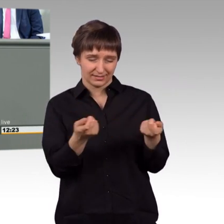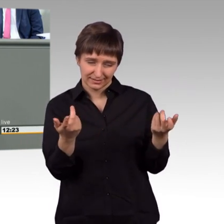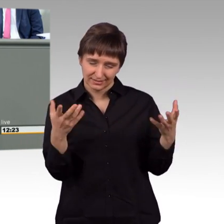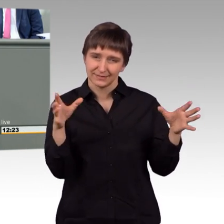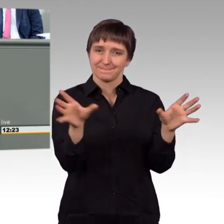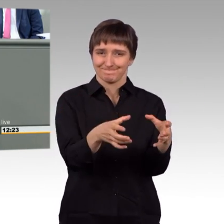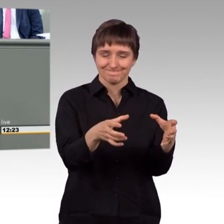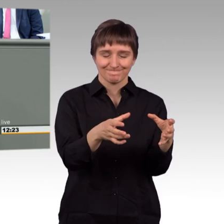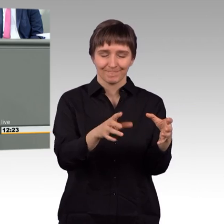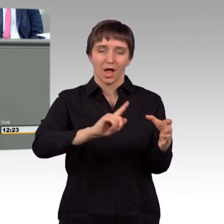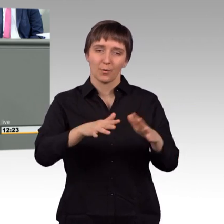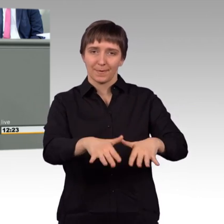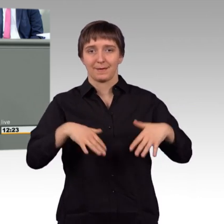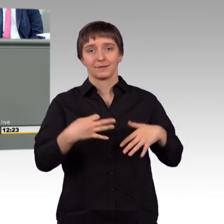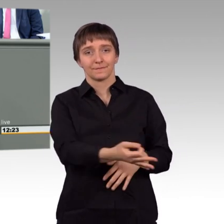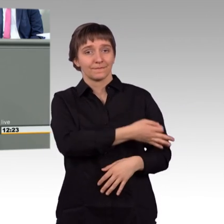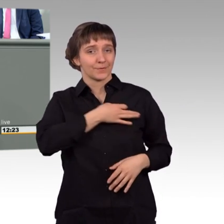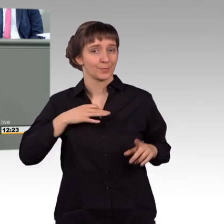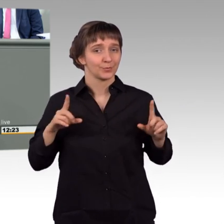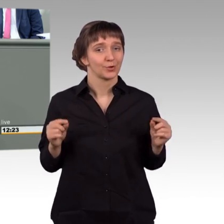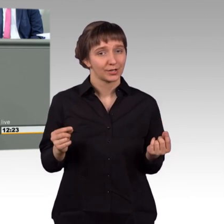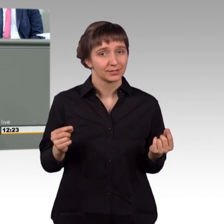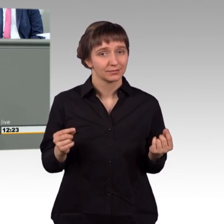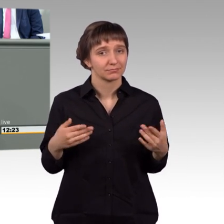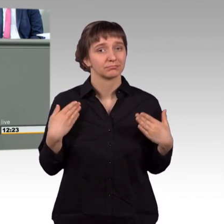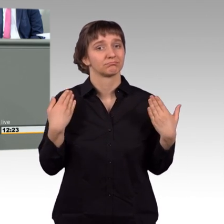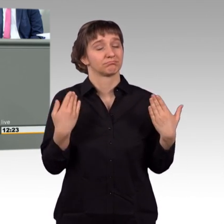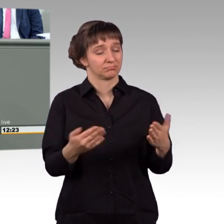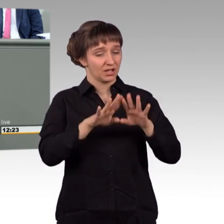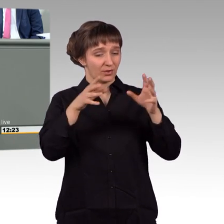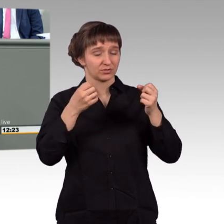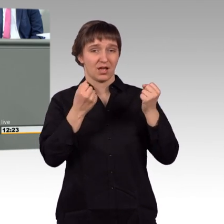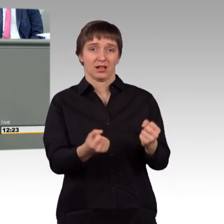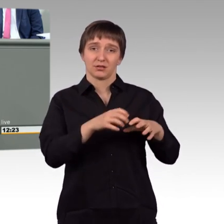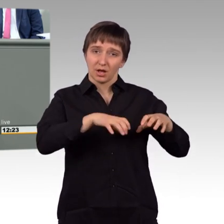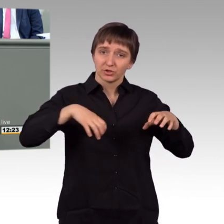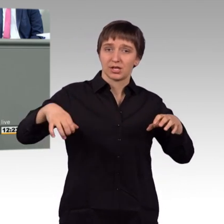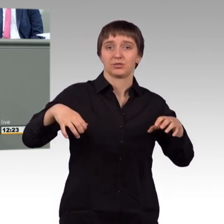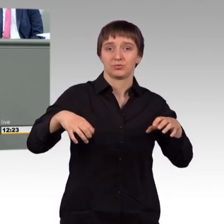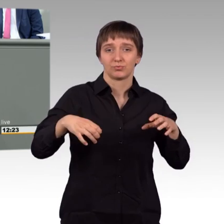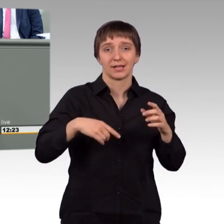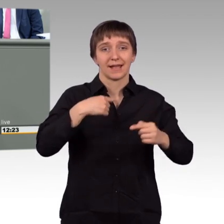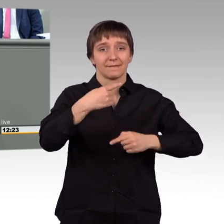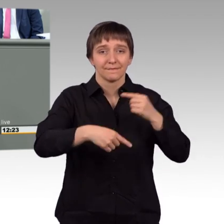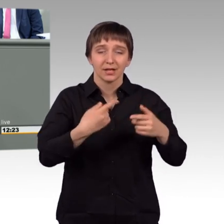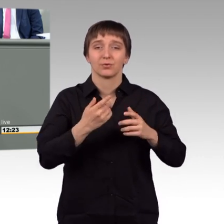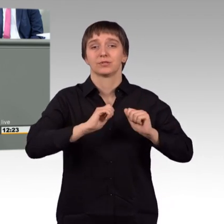als Parlament, dass wir mit Blick auf die Haushaltsausstattung für unsere Entwicklungshilfe und unserer Sicherheitspolitik